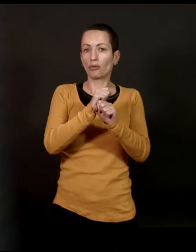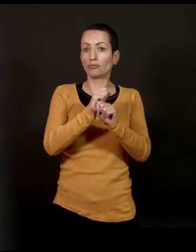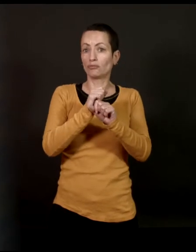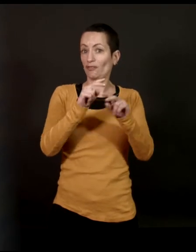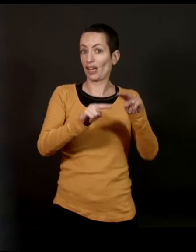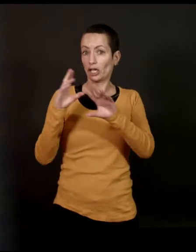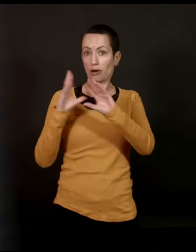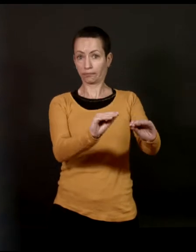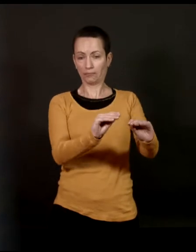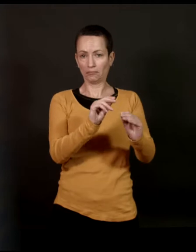où il s'installe à Montréal-Lacluse.